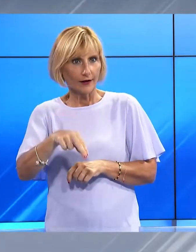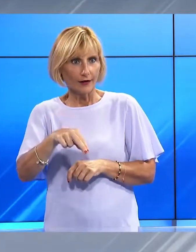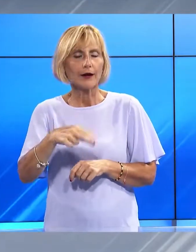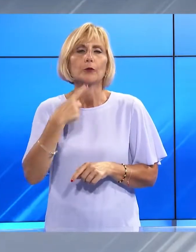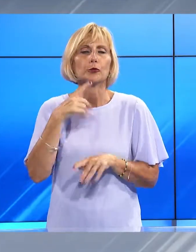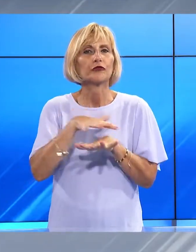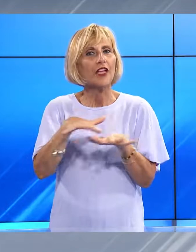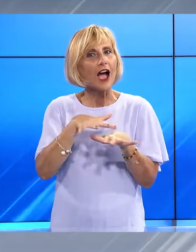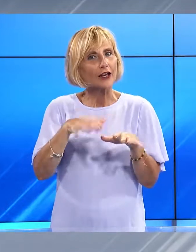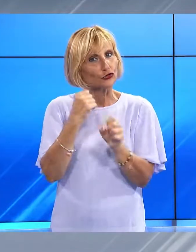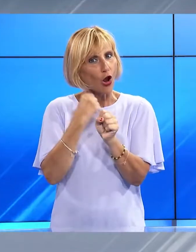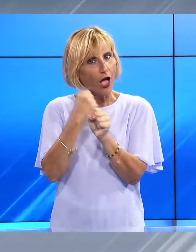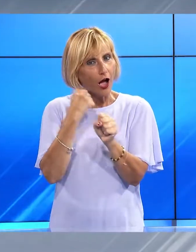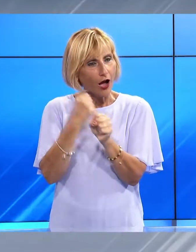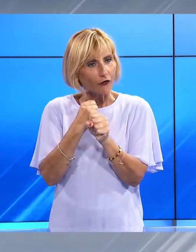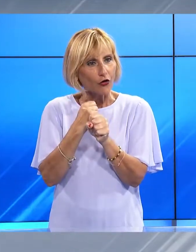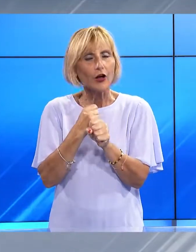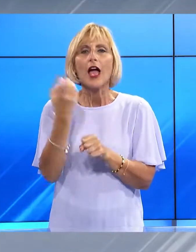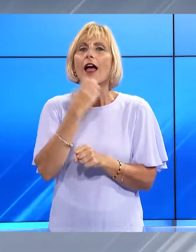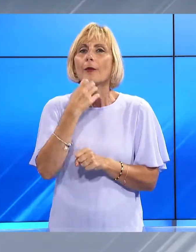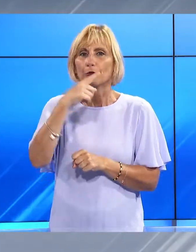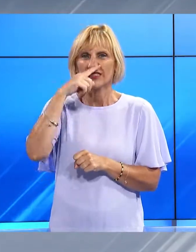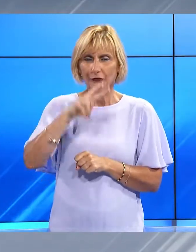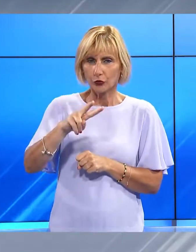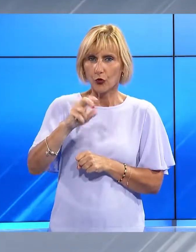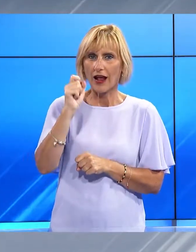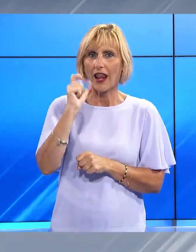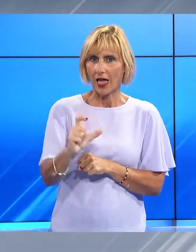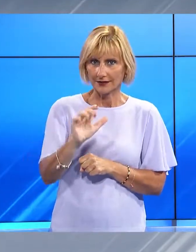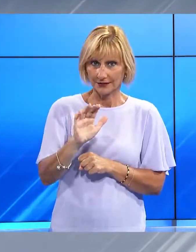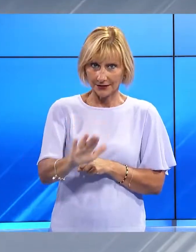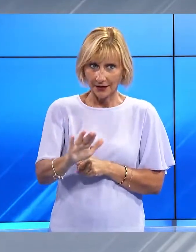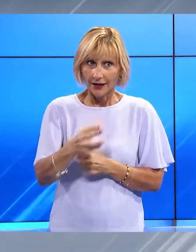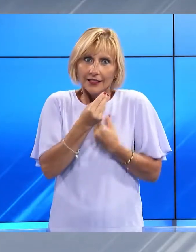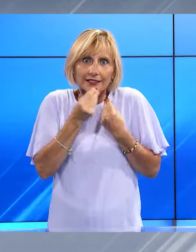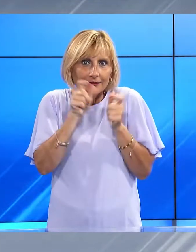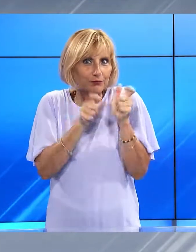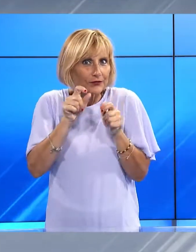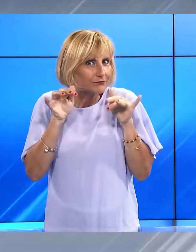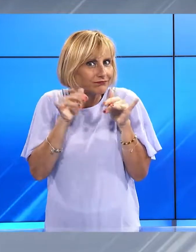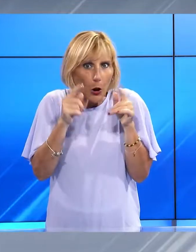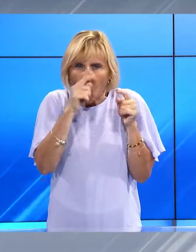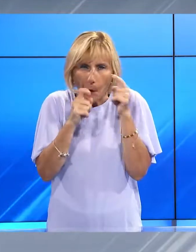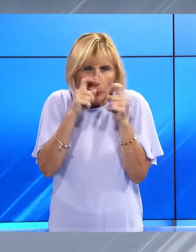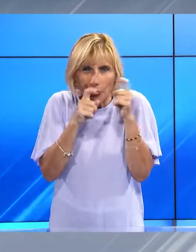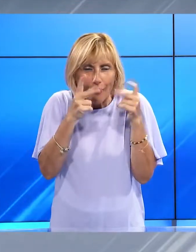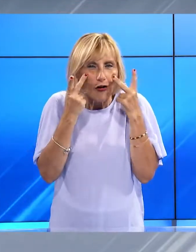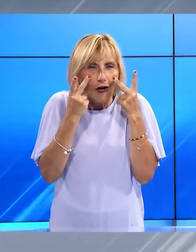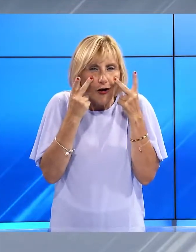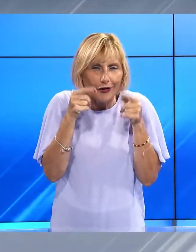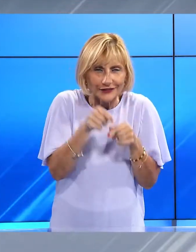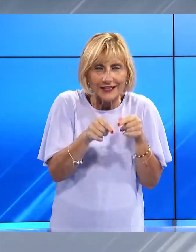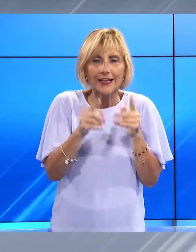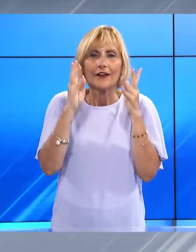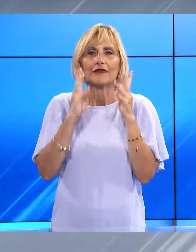ultimo lavoro che andrà in onda su Apple TV+. Tanti curiosi che si sono soffermati di fronte al set blindato di Via